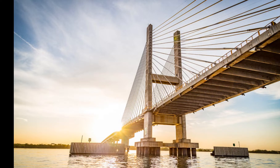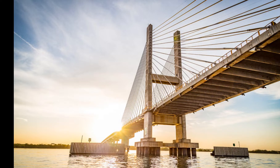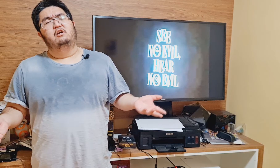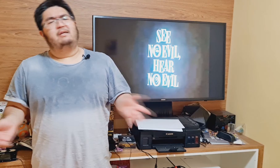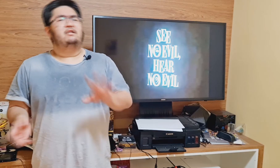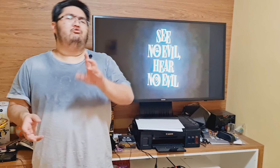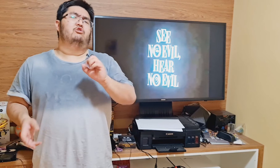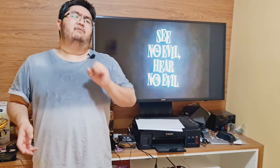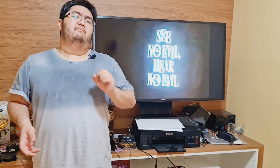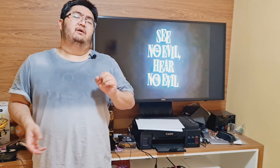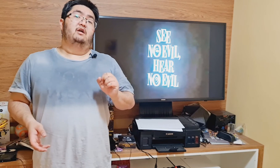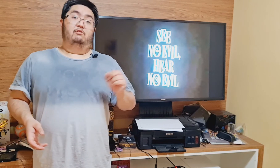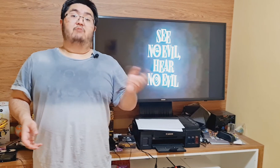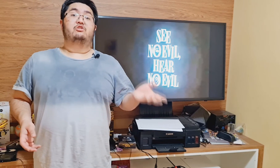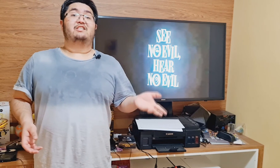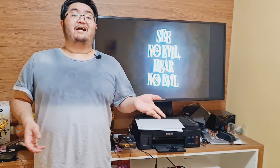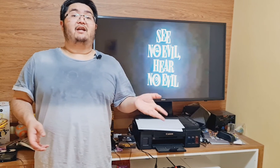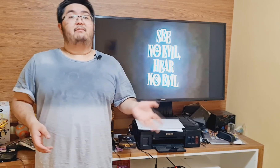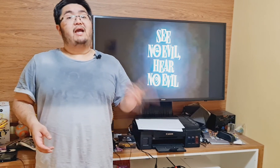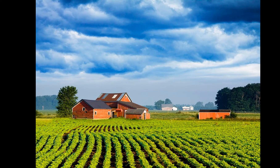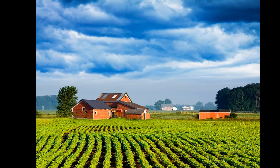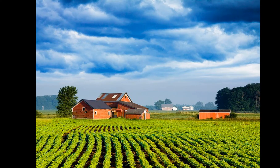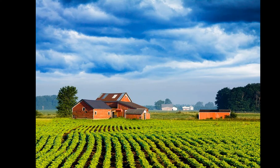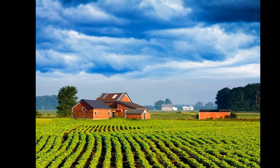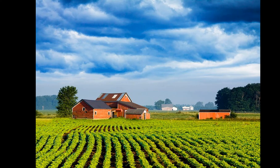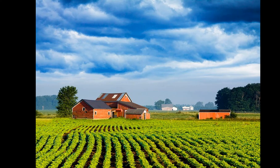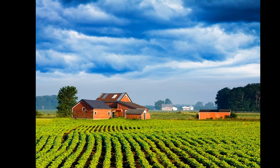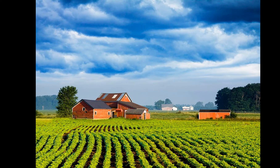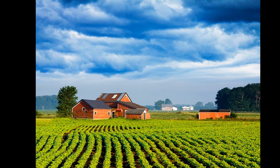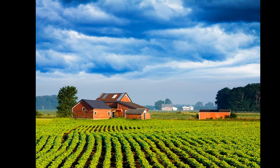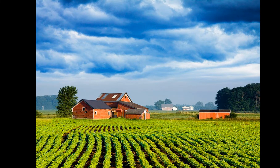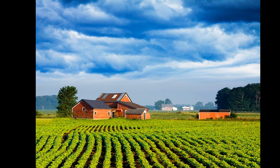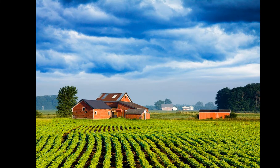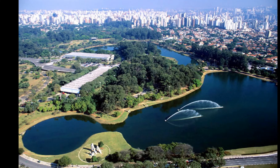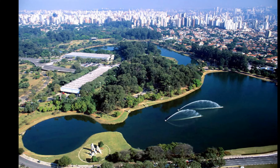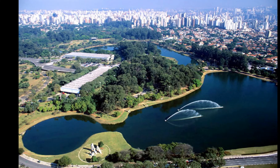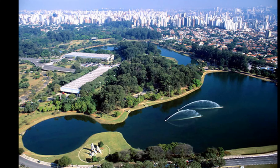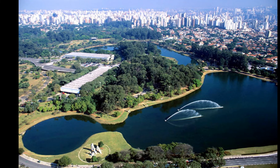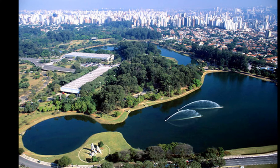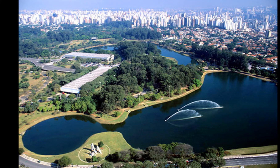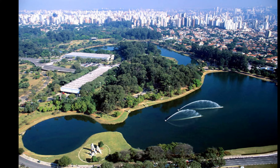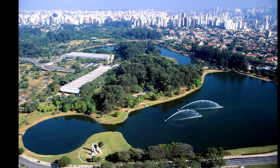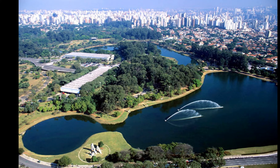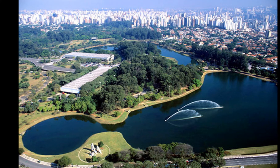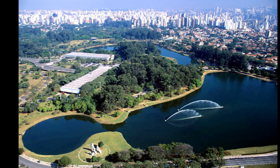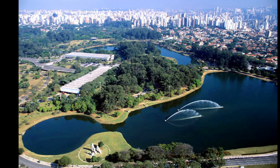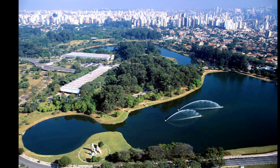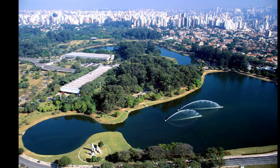mas não só. Podemos destacar também áreas rurais e até um parque que a princípio pode parecer natural,